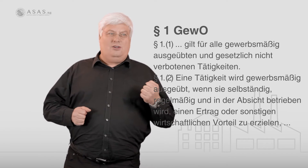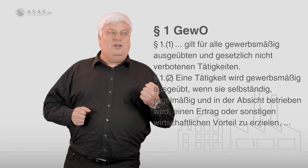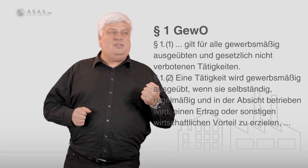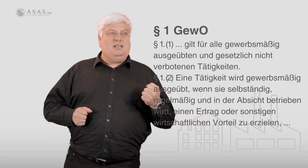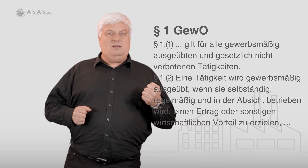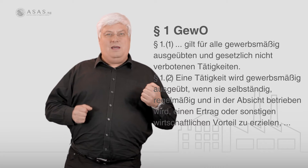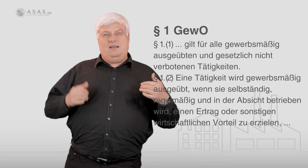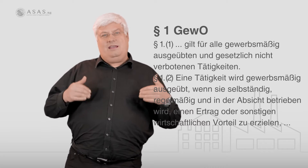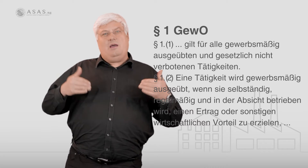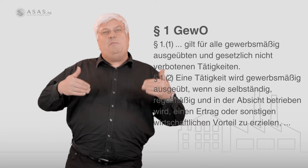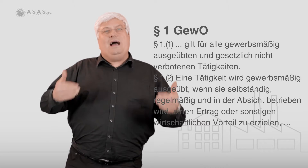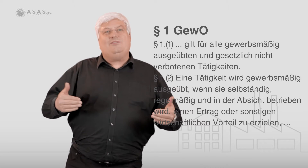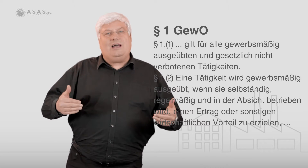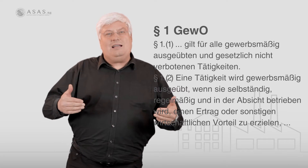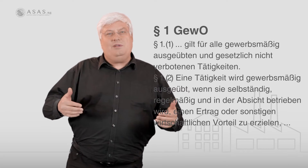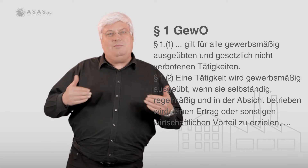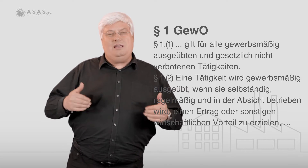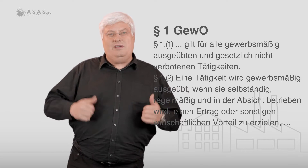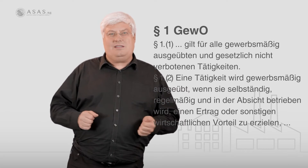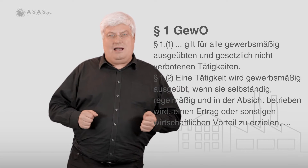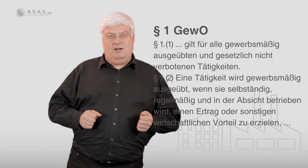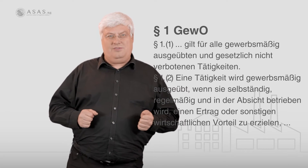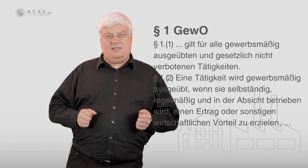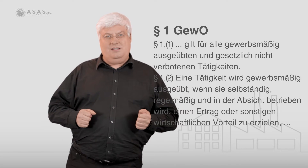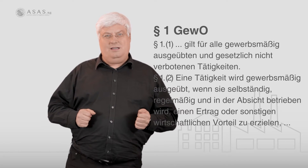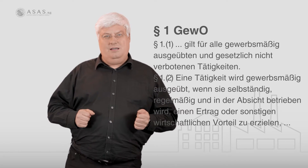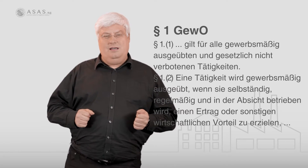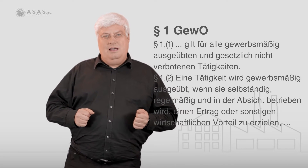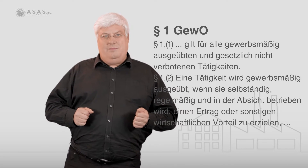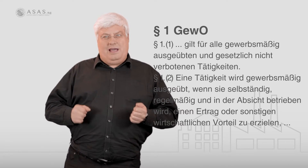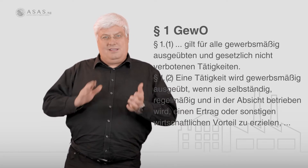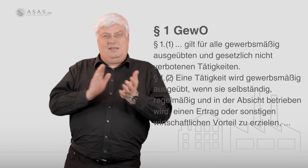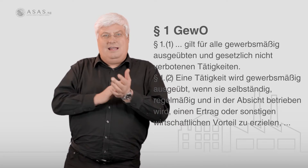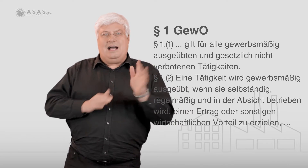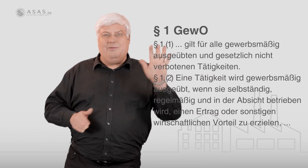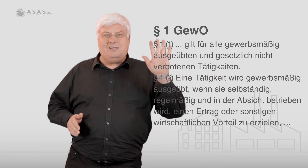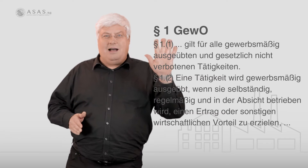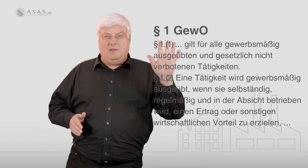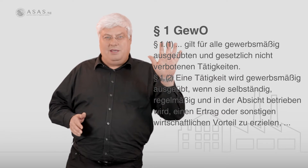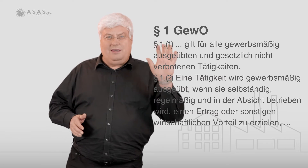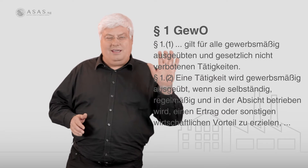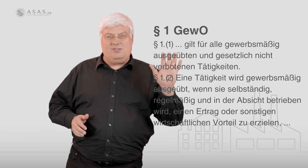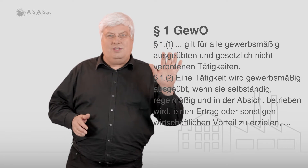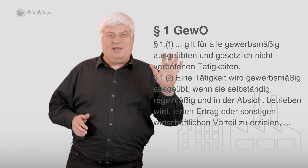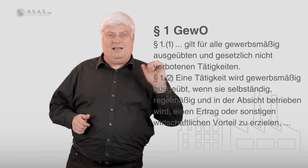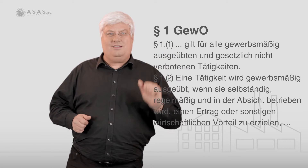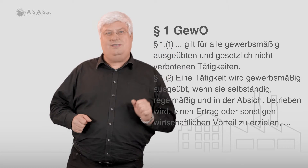dann können Sie nicht bei einem Gewerbe beantragen mit dem Hinweis darauf, dass Sie ja hier bereits einen Nachweis haben, nämlich ein Gerichtsurteil, dass Sie